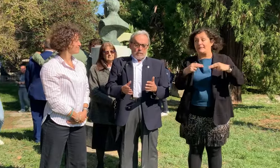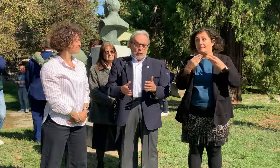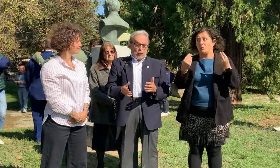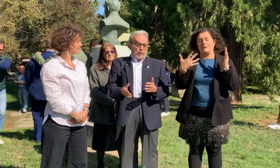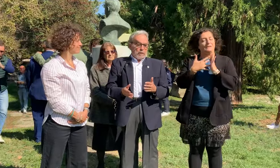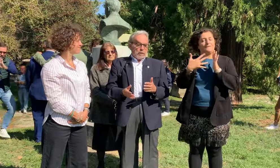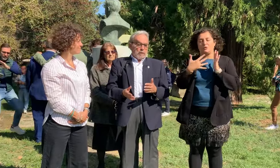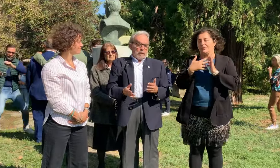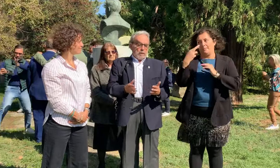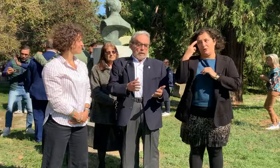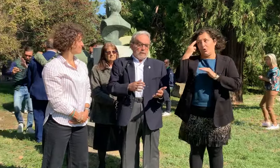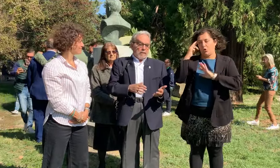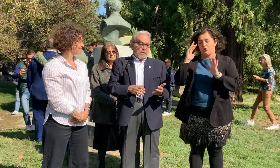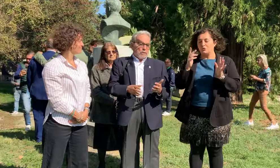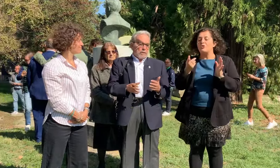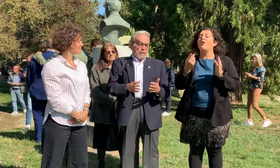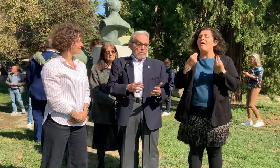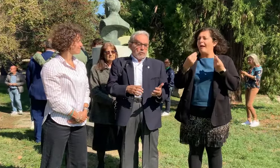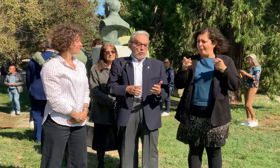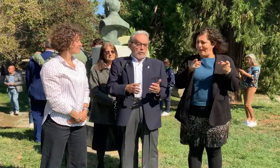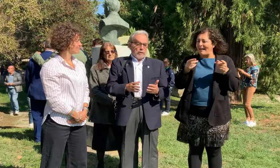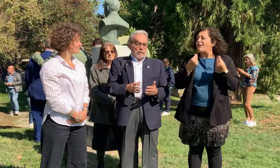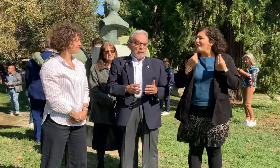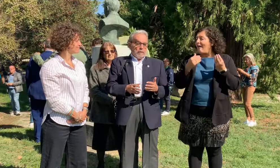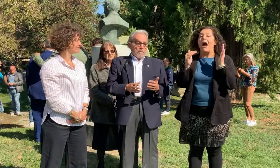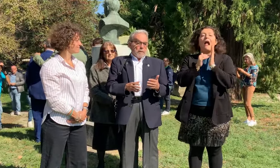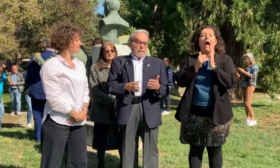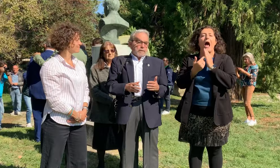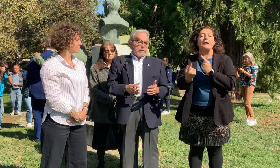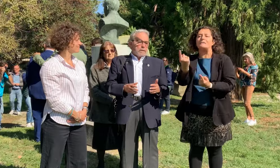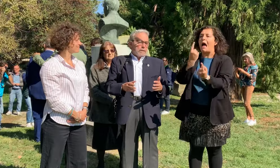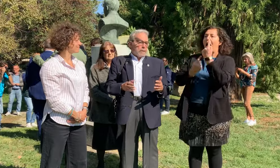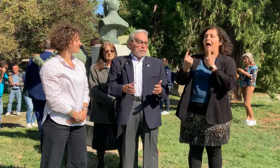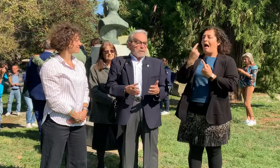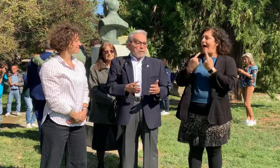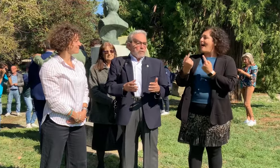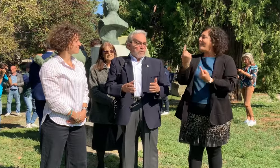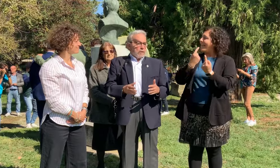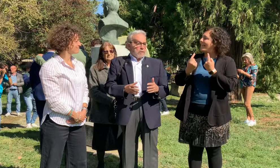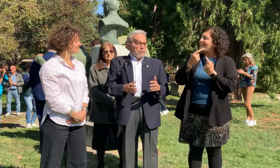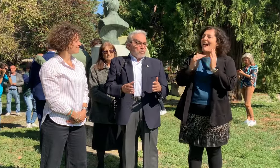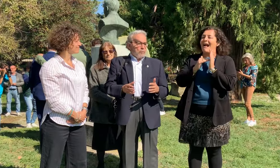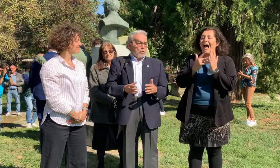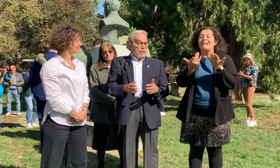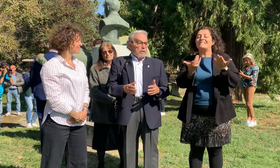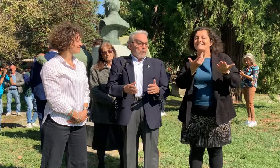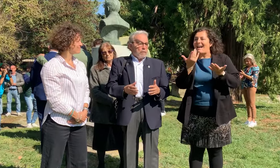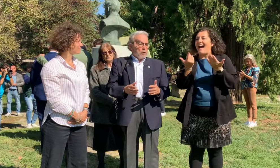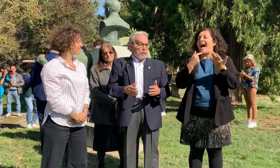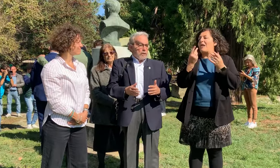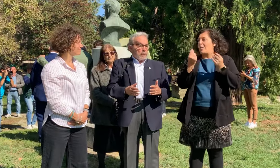volte arrivavano a casa nostra, si stringevano anche i posti a tavola e